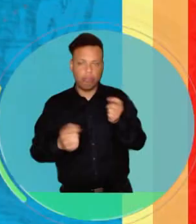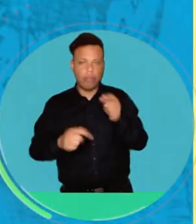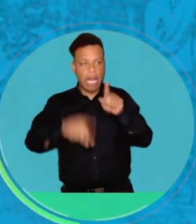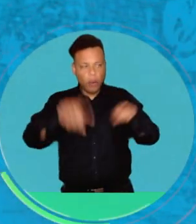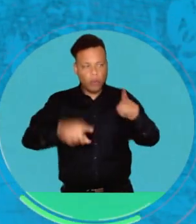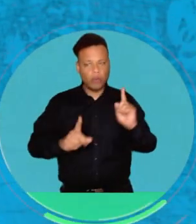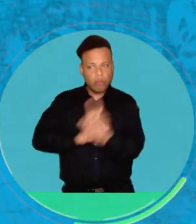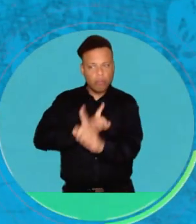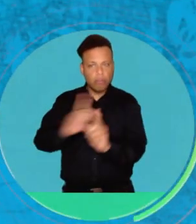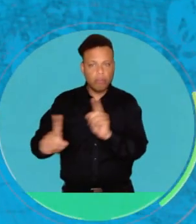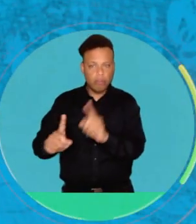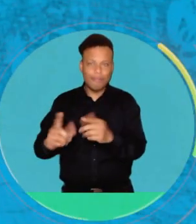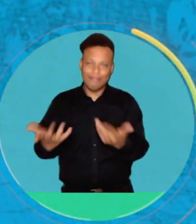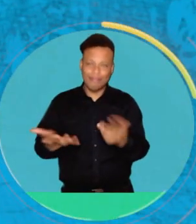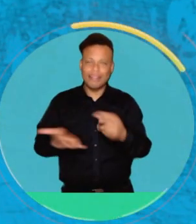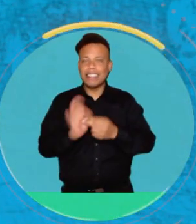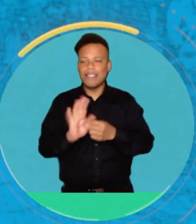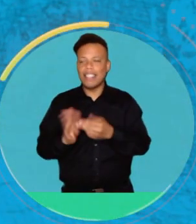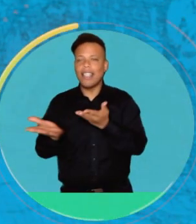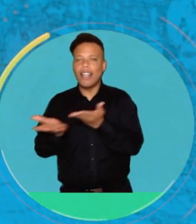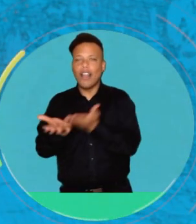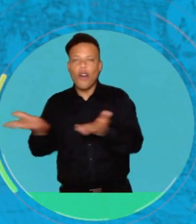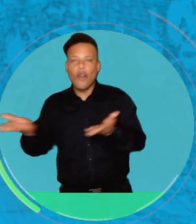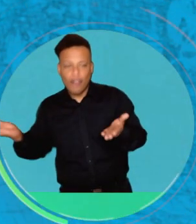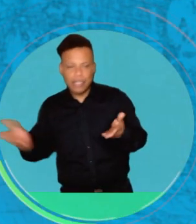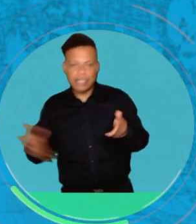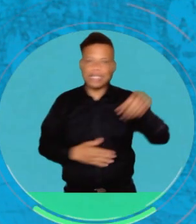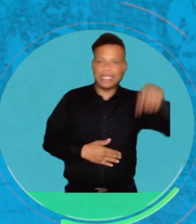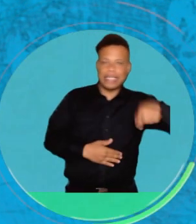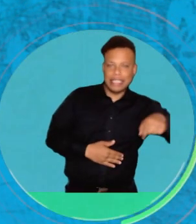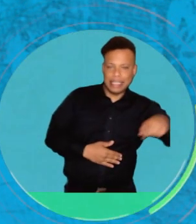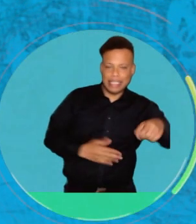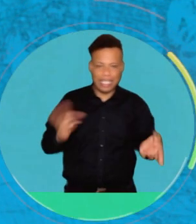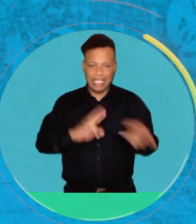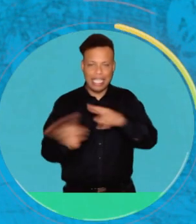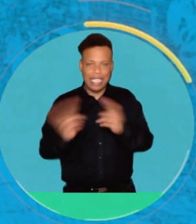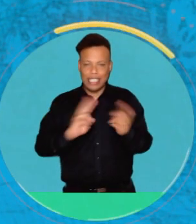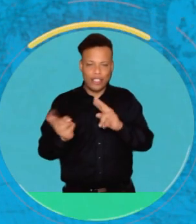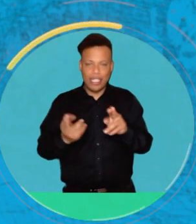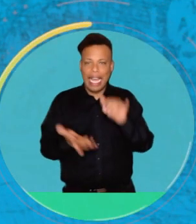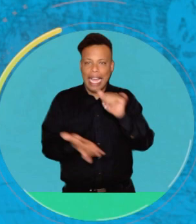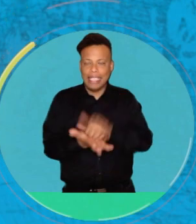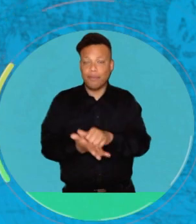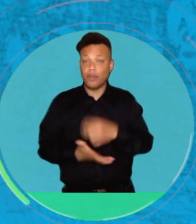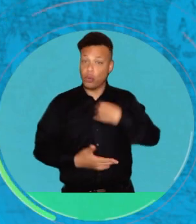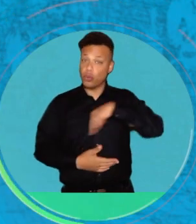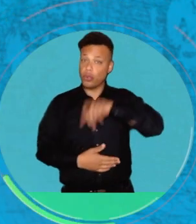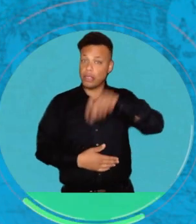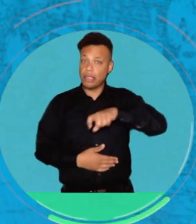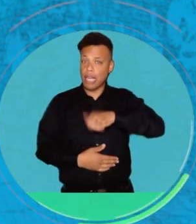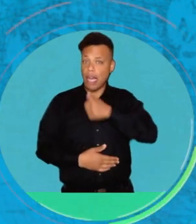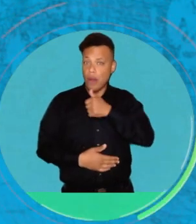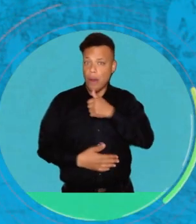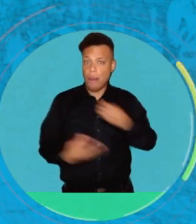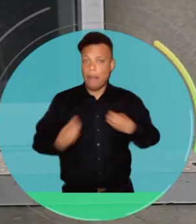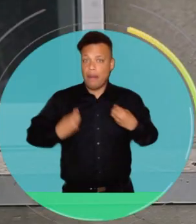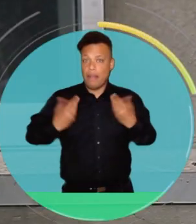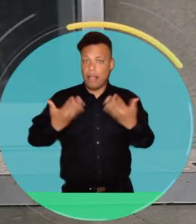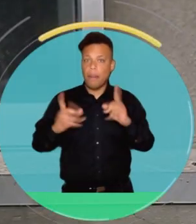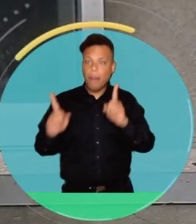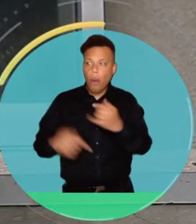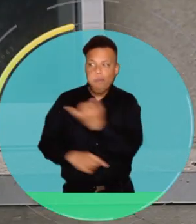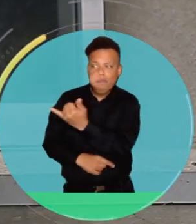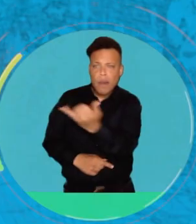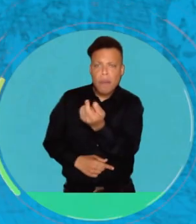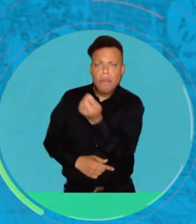Si digamos que es un tema sencillo de oferta y demanda, nosotros necesitamos el agua para poder vivir, y no